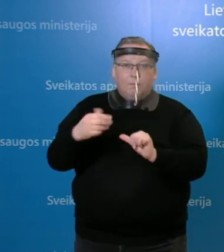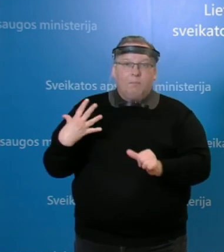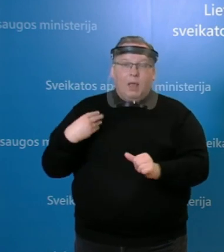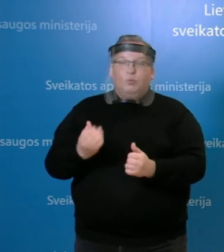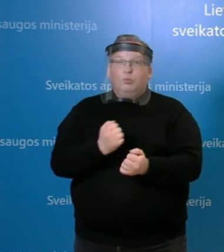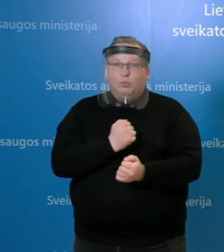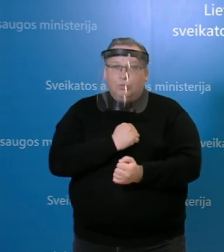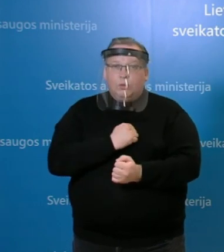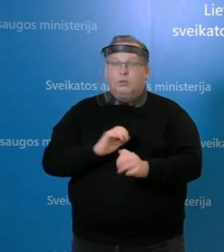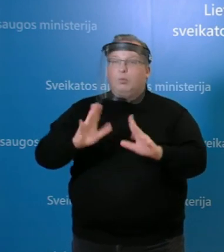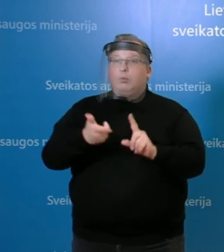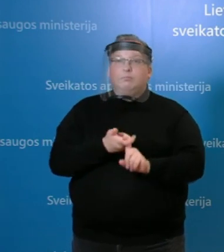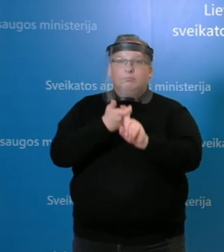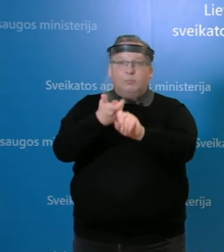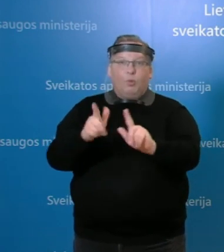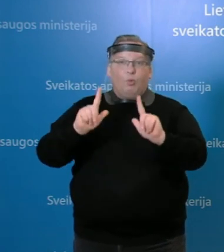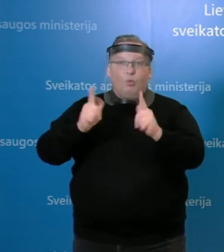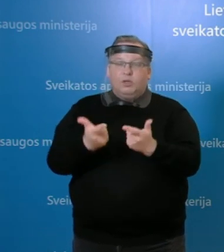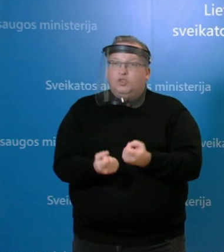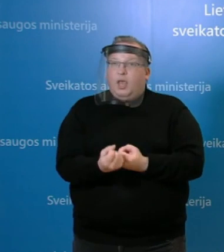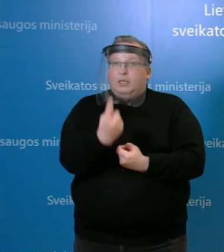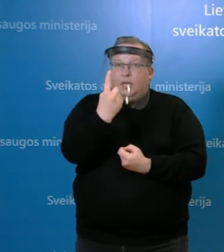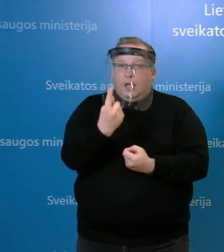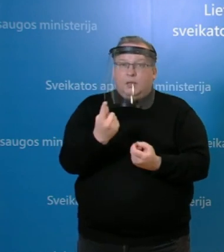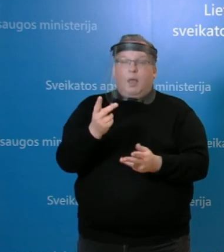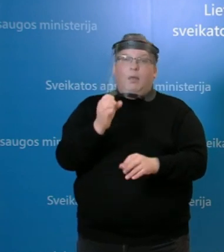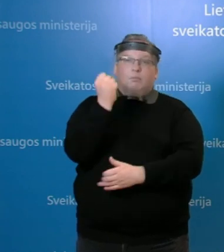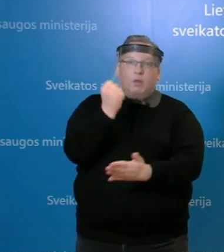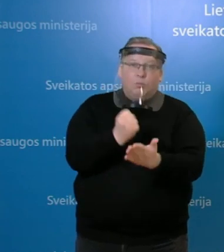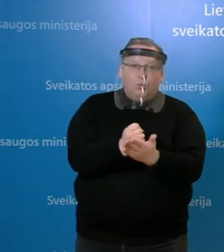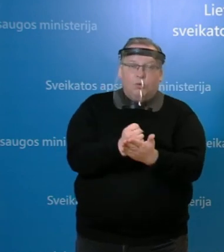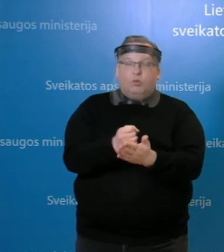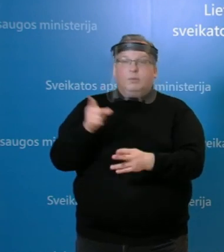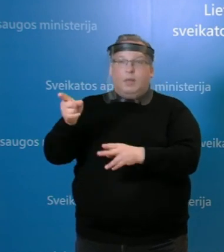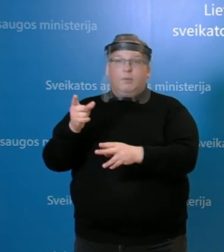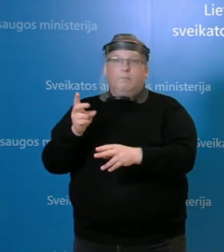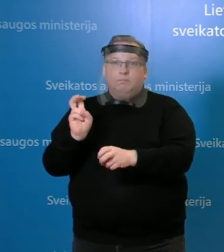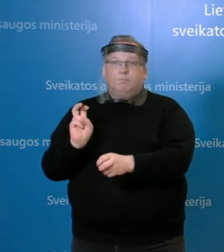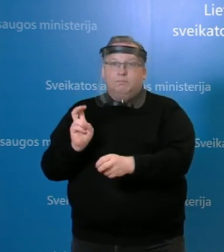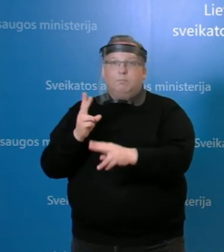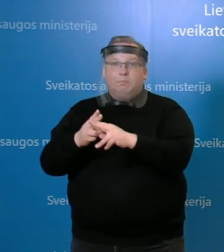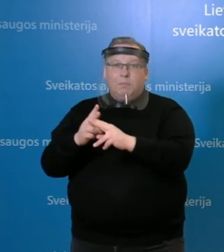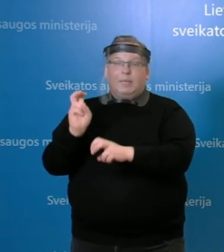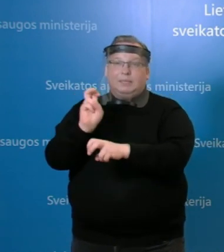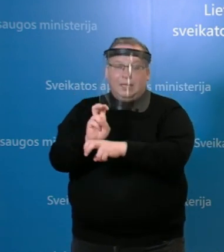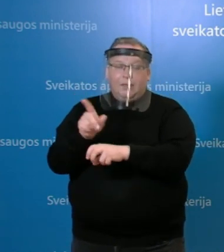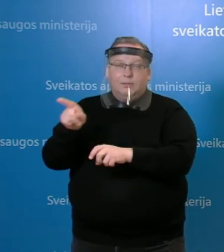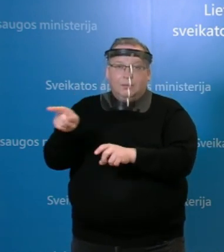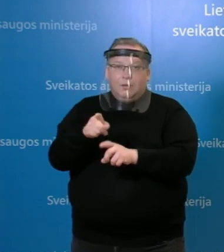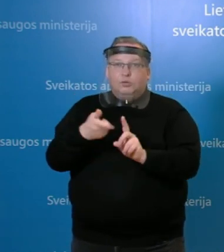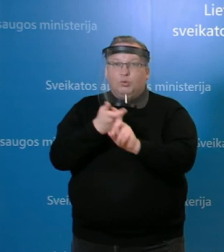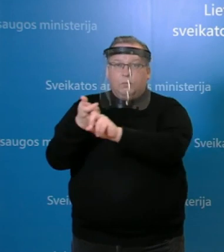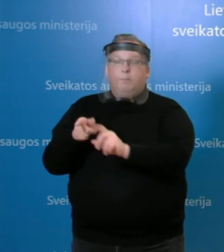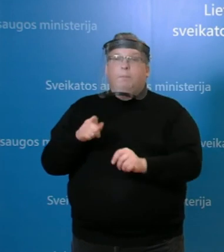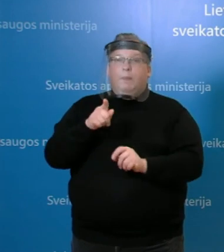kuo tas užsikretimas yra konkrečiai susijęs, ar tai darbuotas, ir pacientas užsikretimas. Tai šis užsikretimas yra